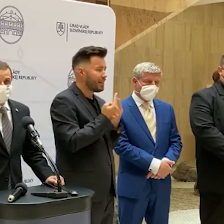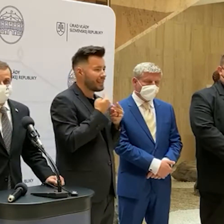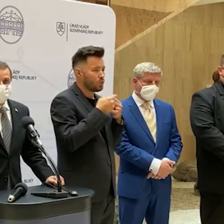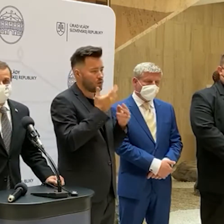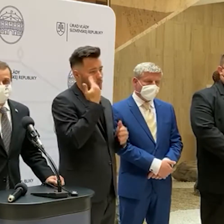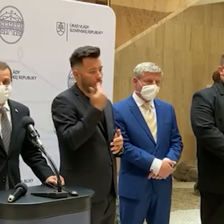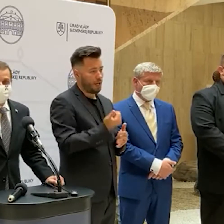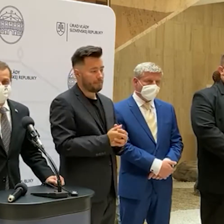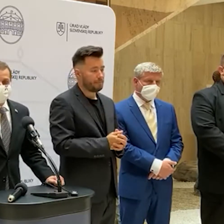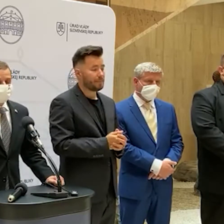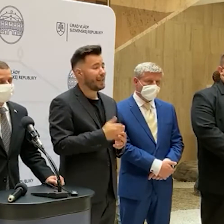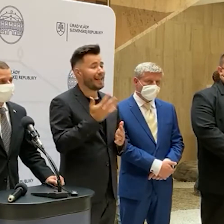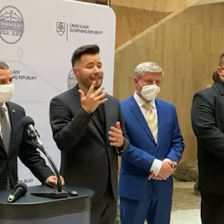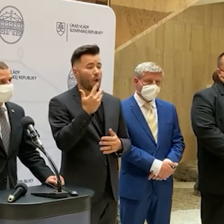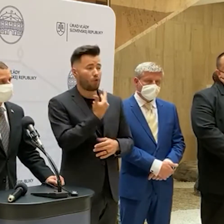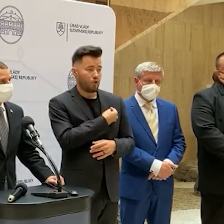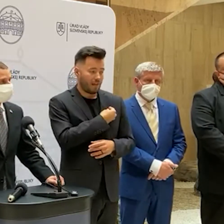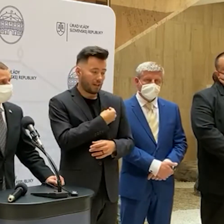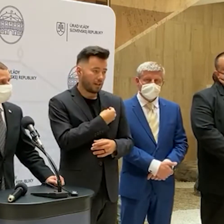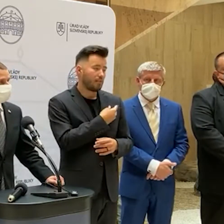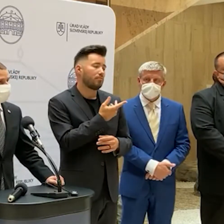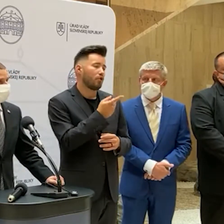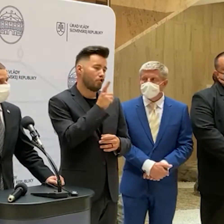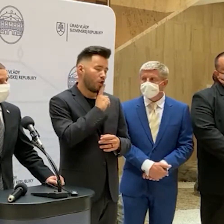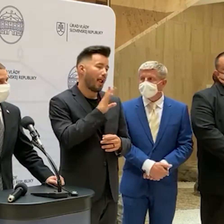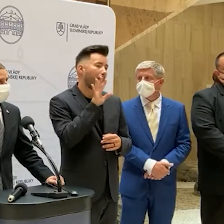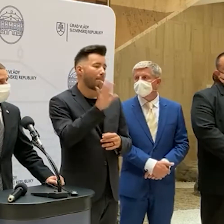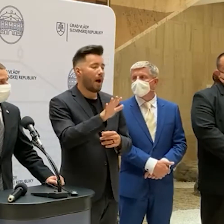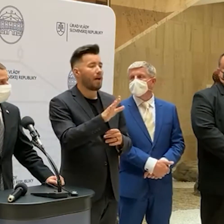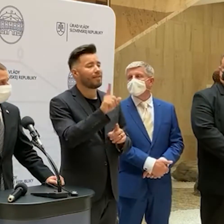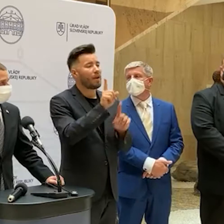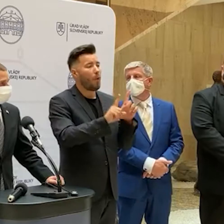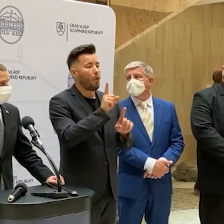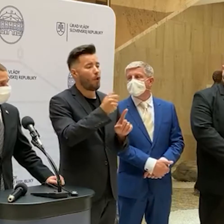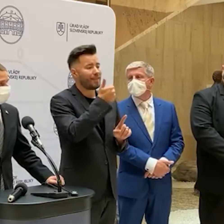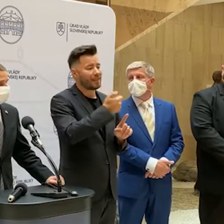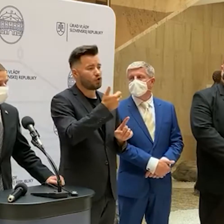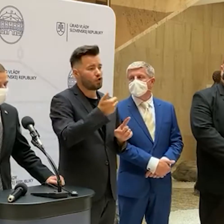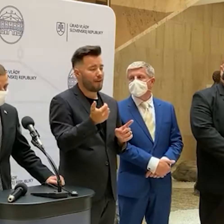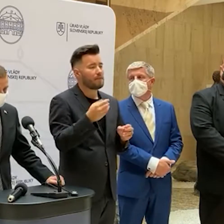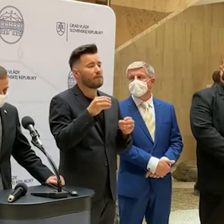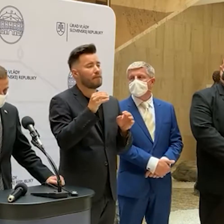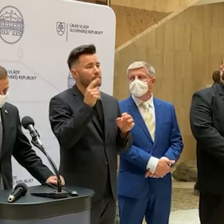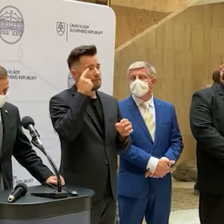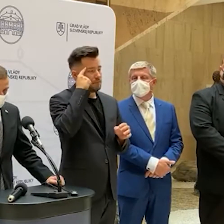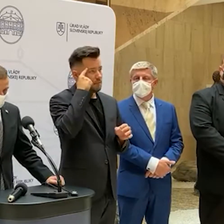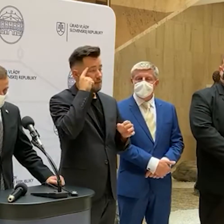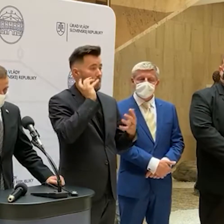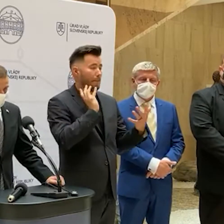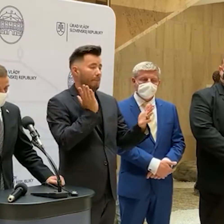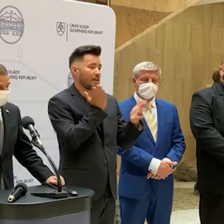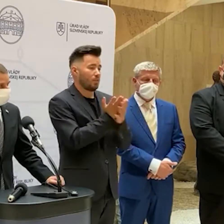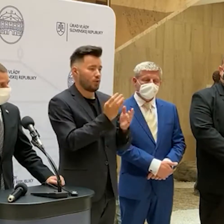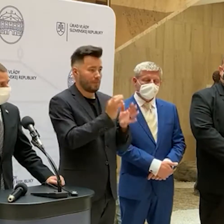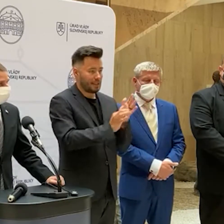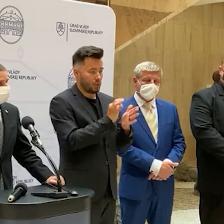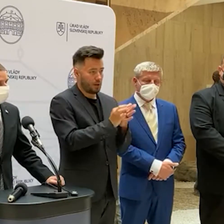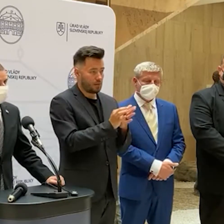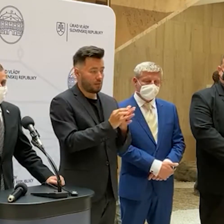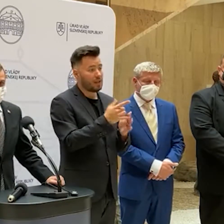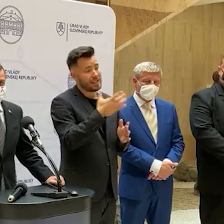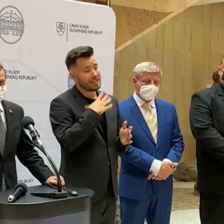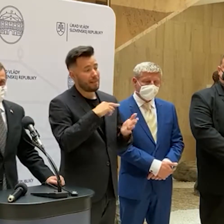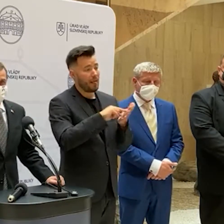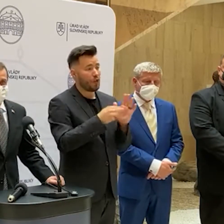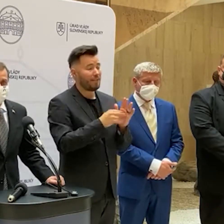bohužiaľ, budú mať teraz niekoľko týždňov na to, aby sa situácii prispôsobili. Ak si chcú plánovať